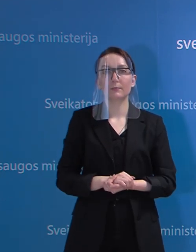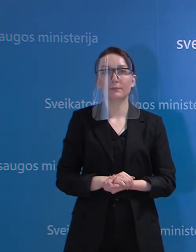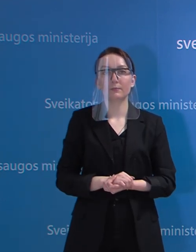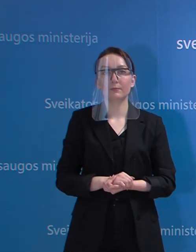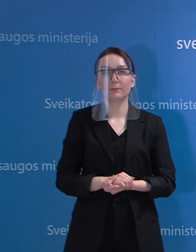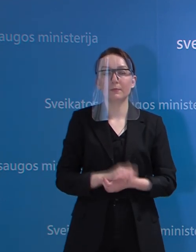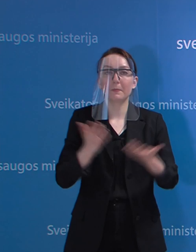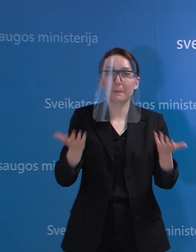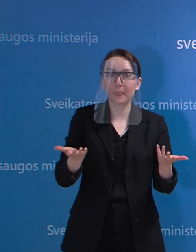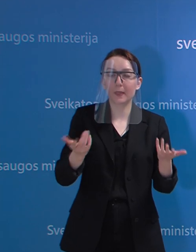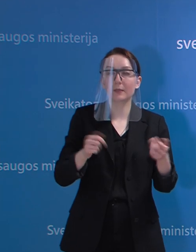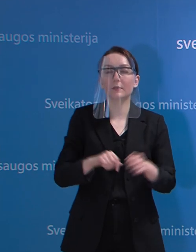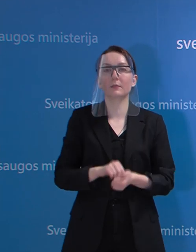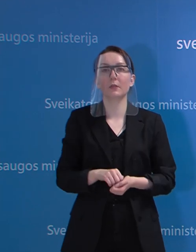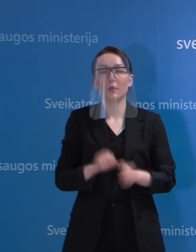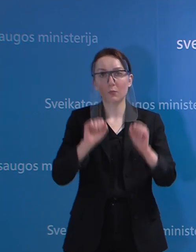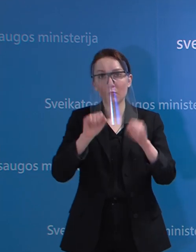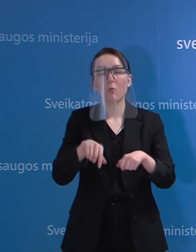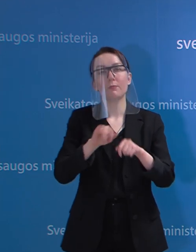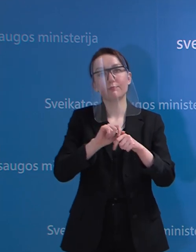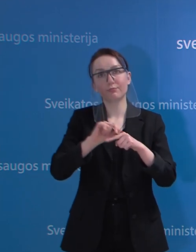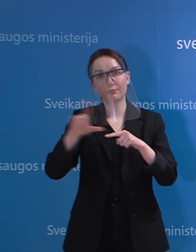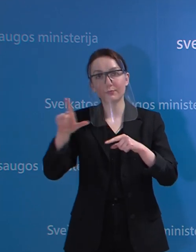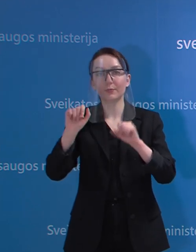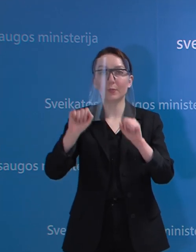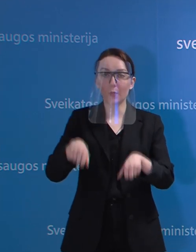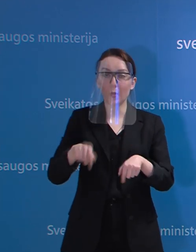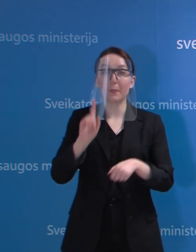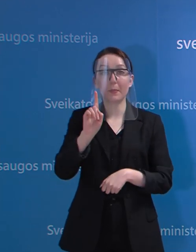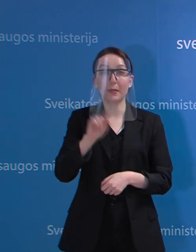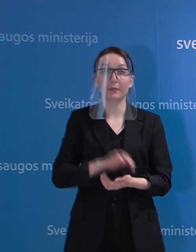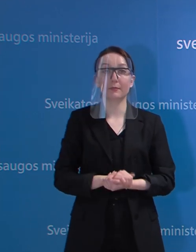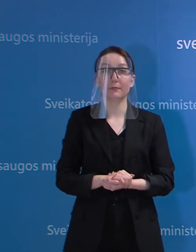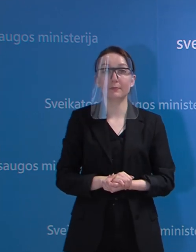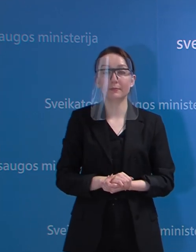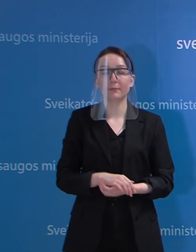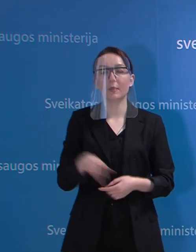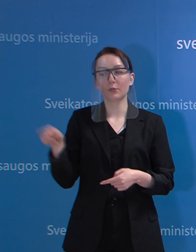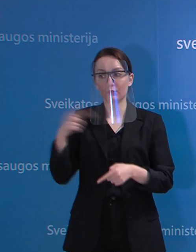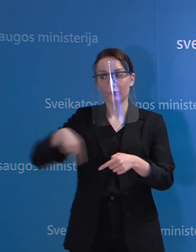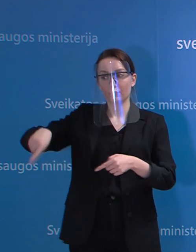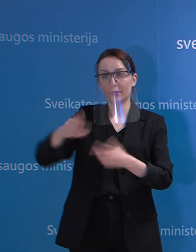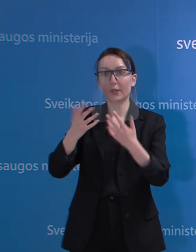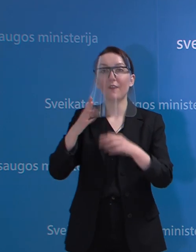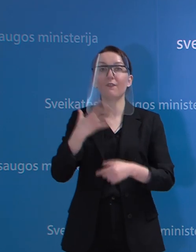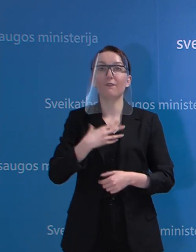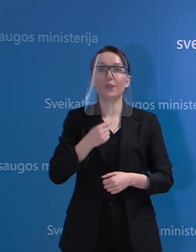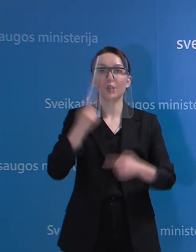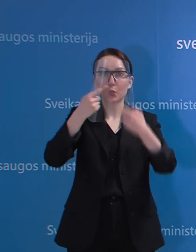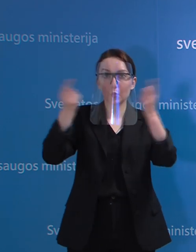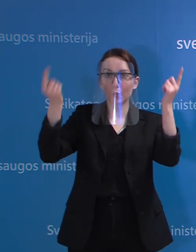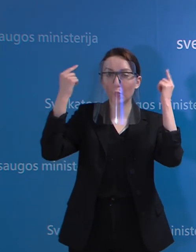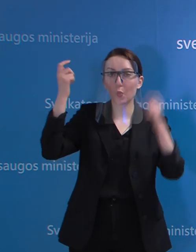realistinis yra scenarius, bet, kaip ir sakiau, yra skaičiuojama. Vilniaus universiteto